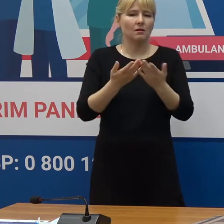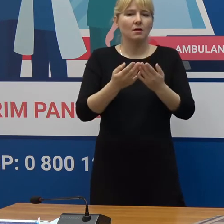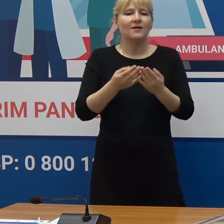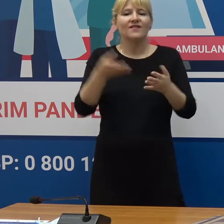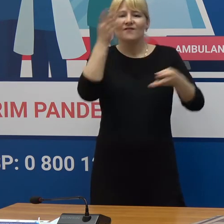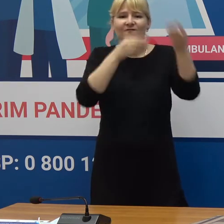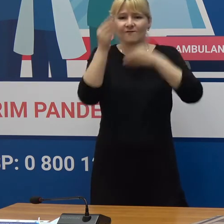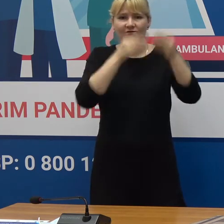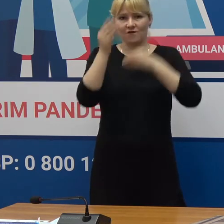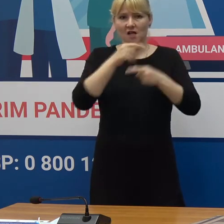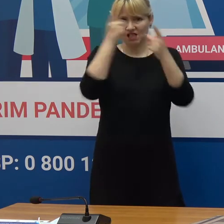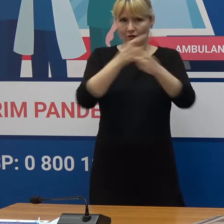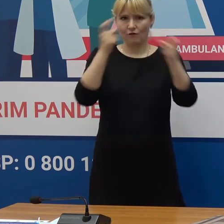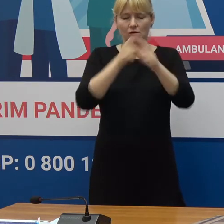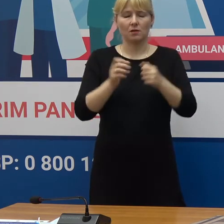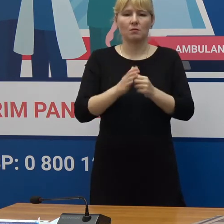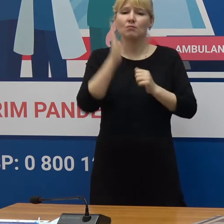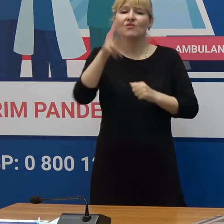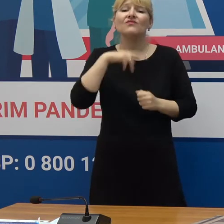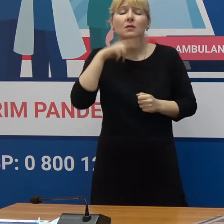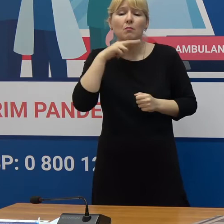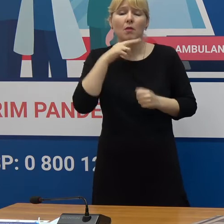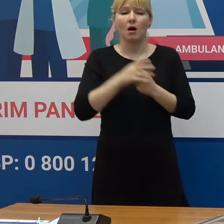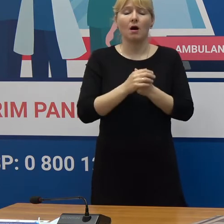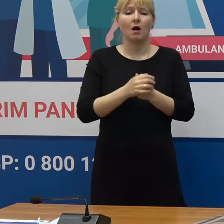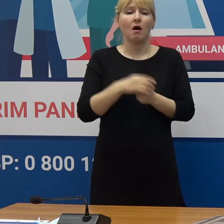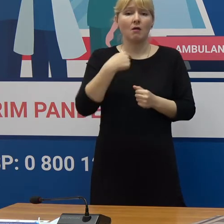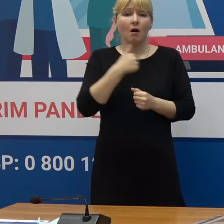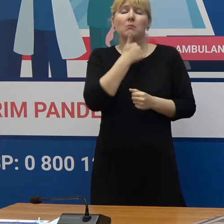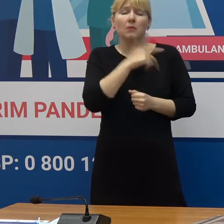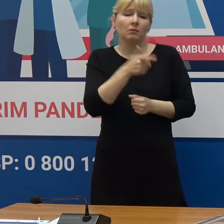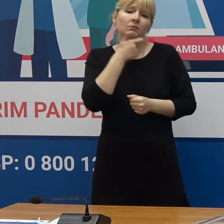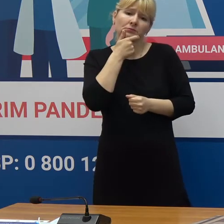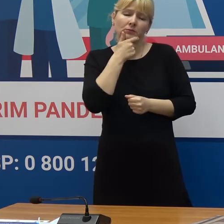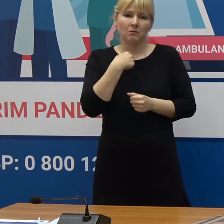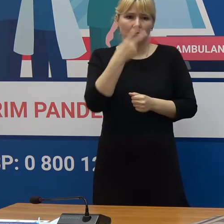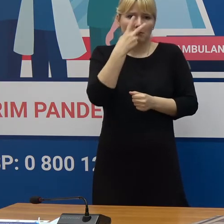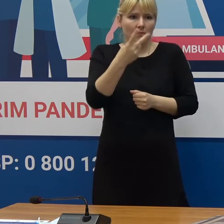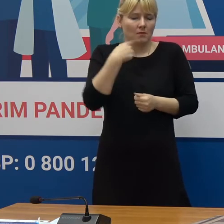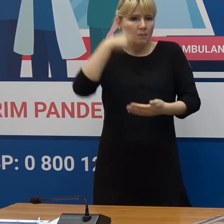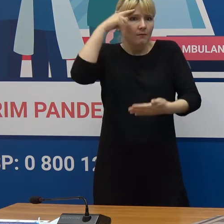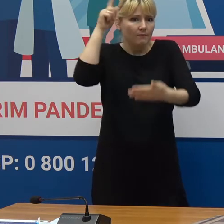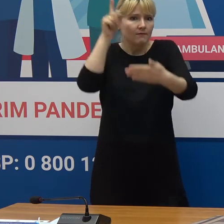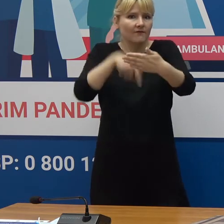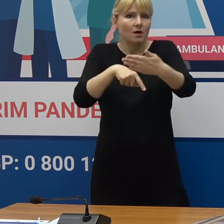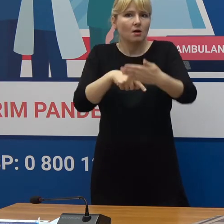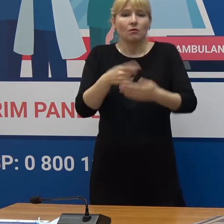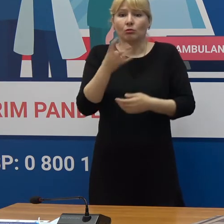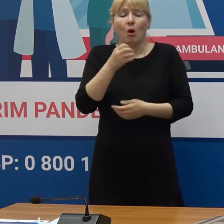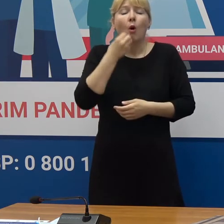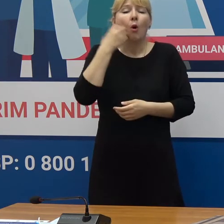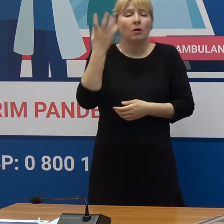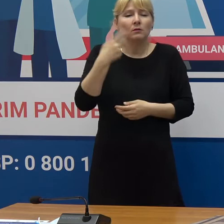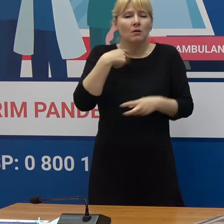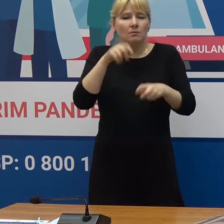informații false, care la prima vedere chiar și pentru mine ar părea că sunt destul de credibile Dar după ce